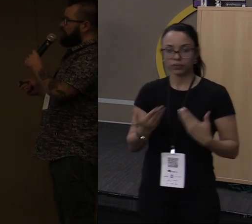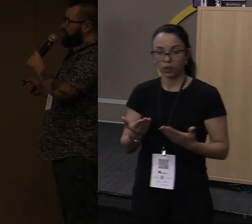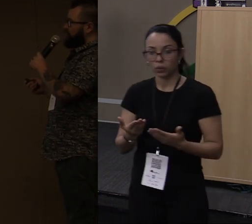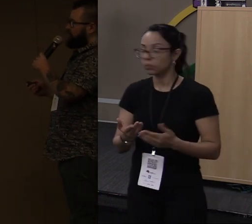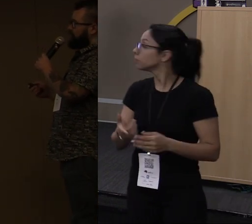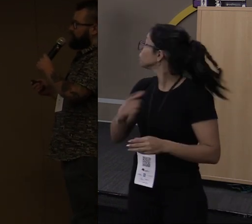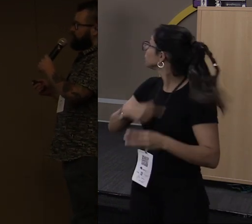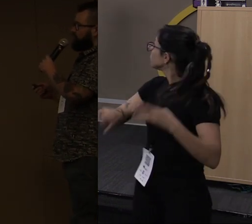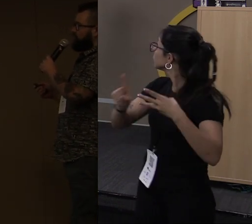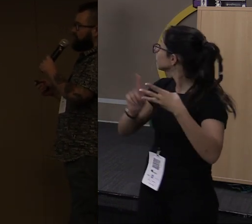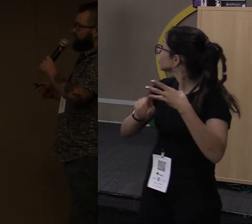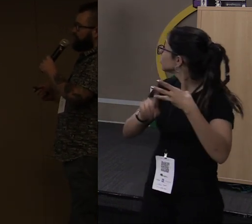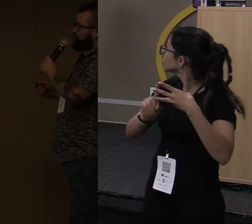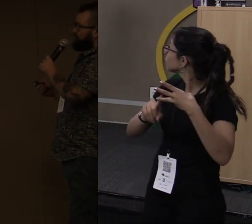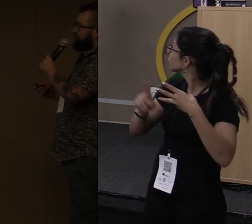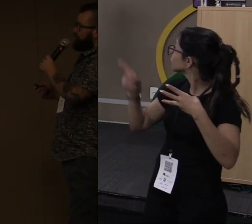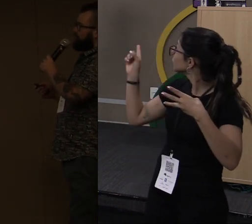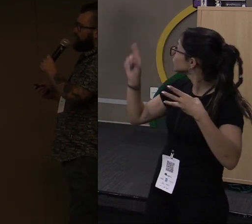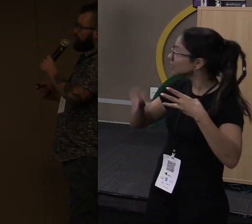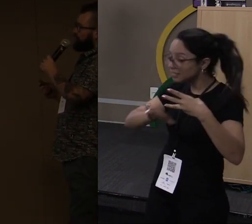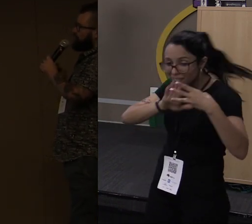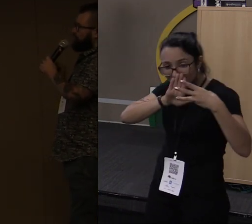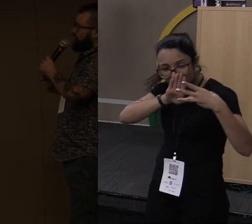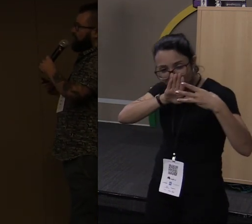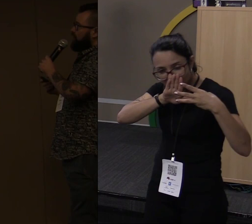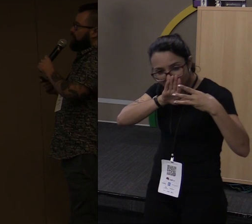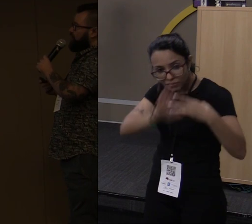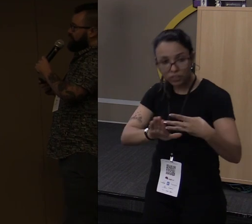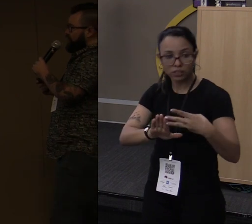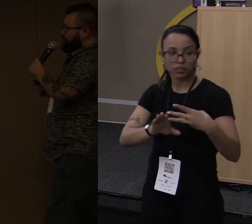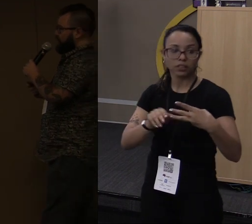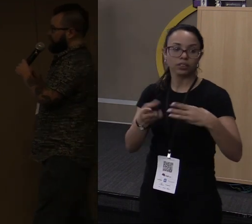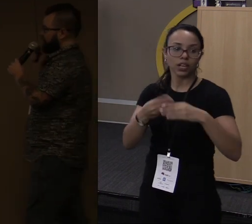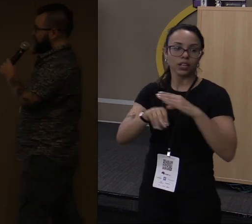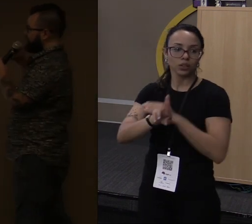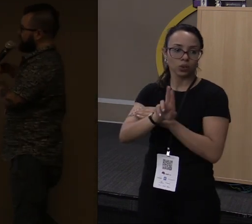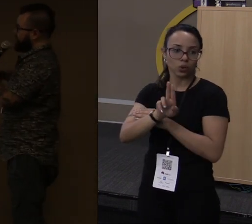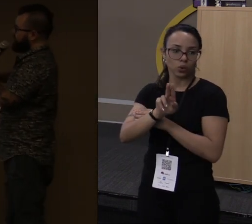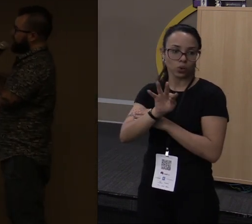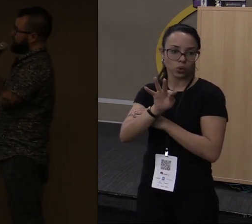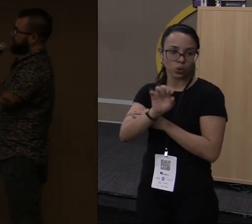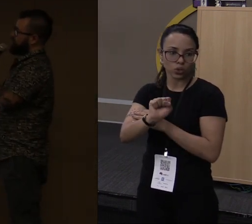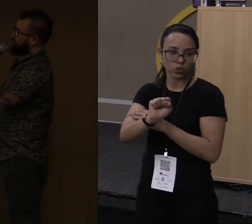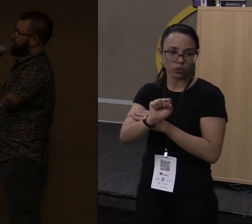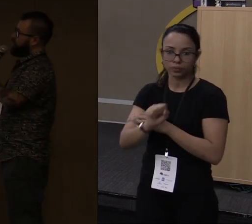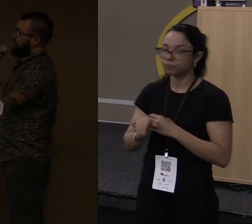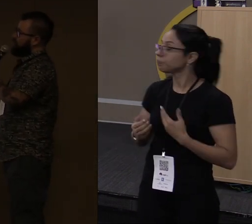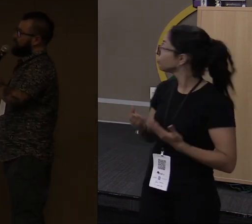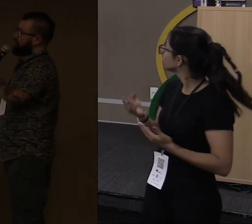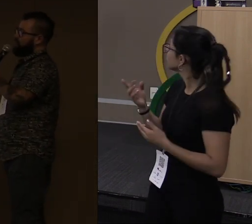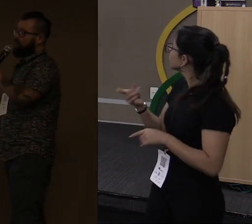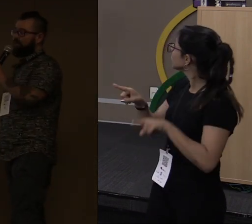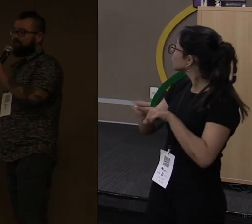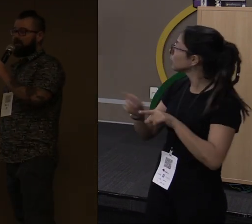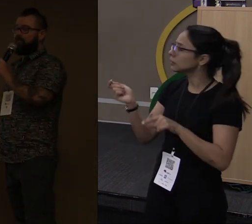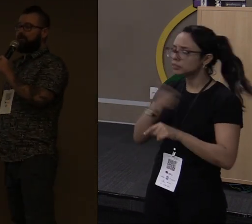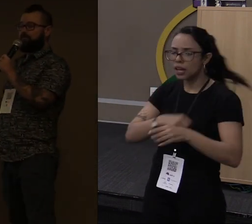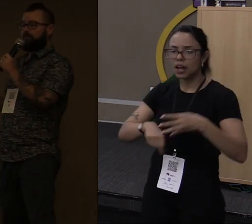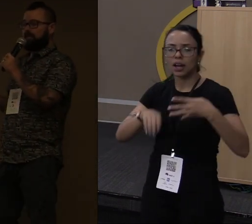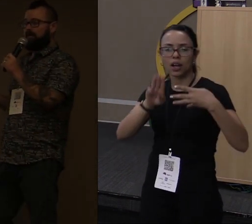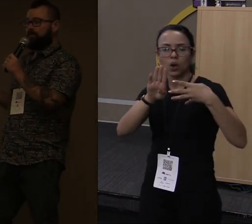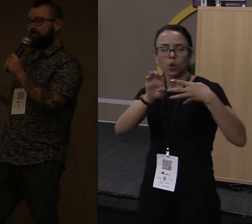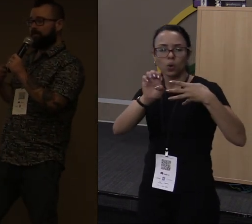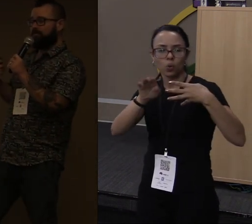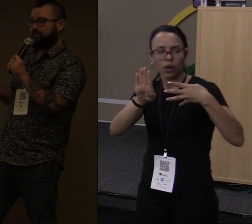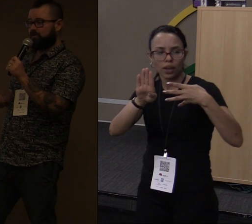aqui é a parte que está super bem estabelecida em Rust. Mas não é só isso. O Rust também pode ser usado para web, para web assembly.